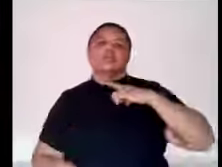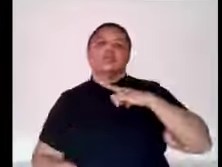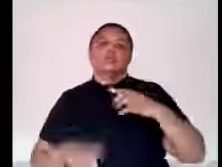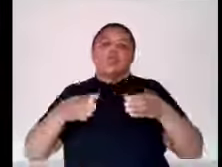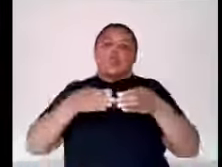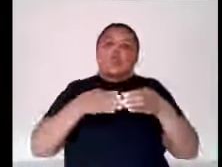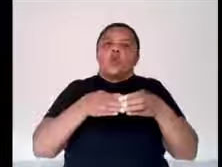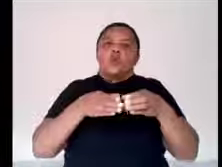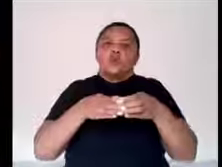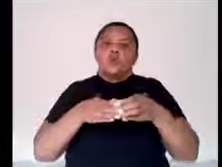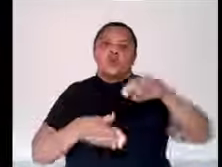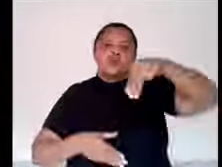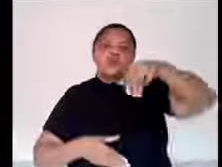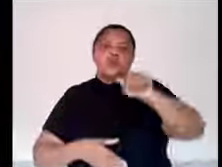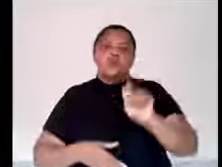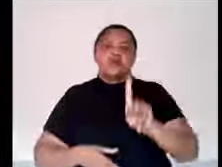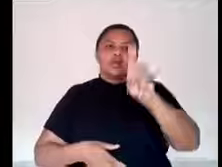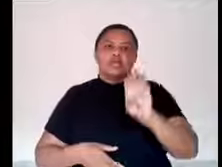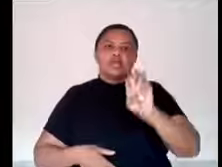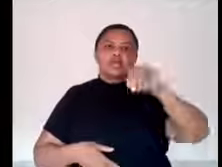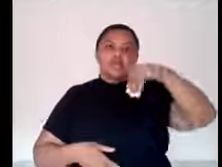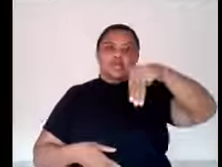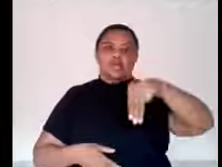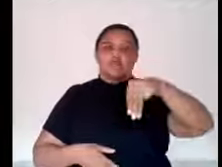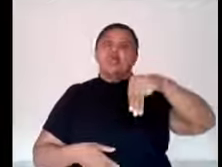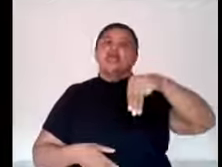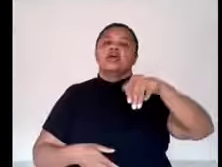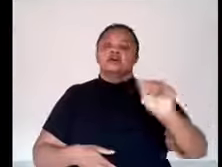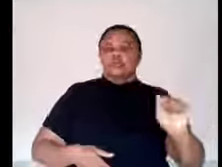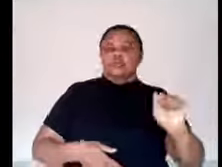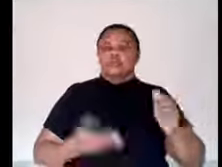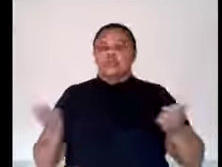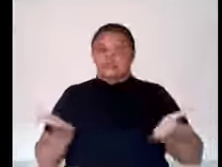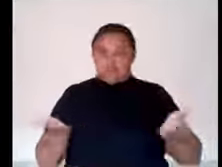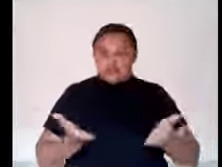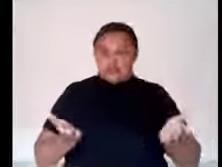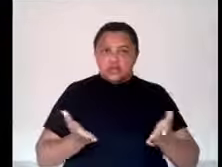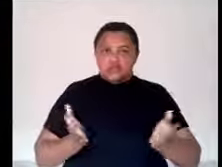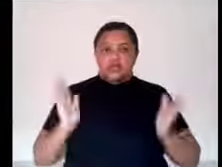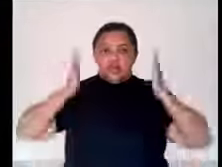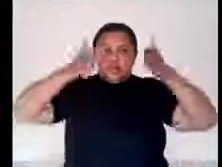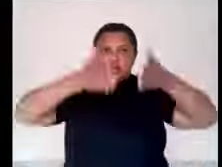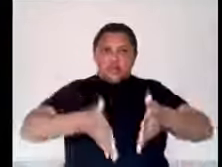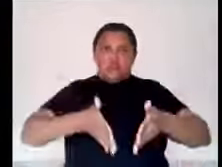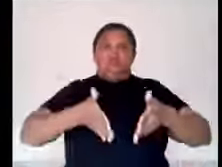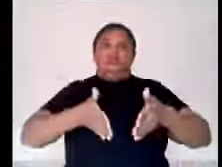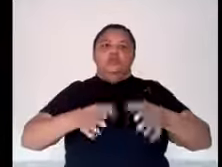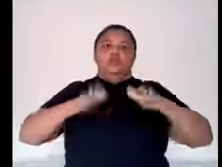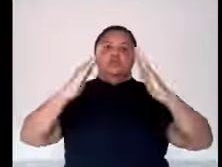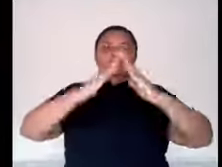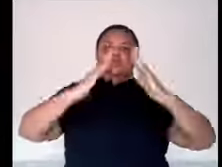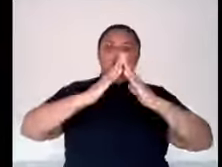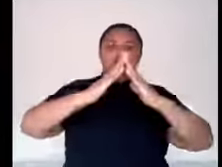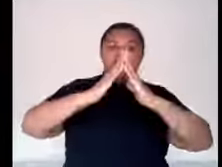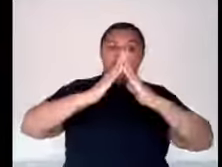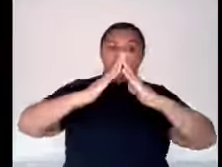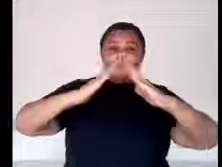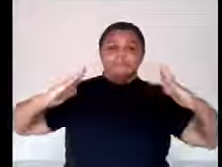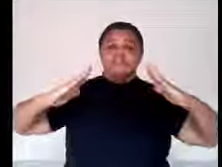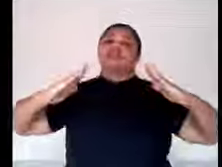nesse momento centralizado no Casarão Tec, aqui no centro histórico. E